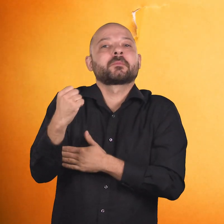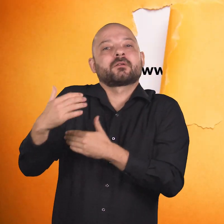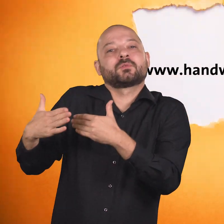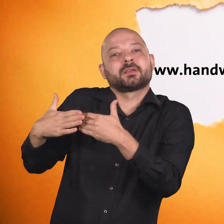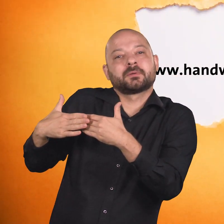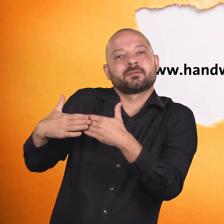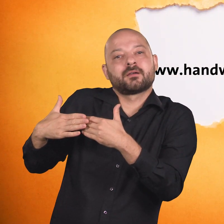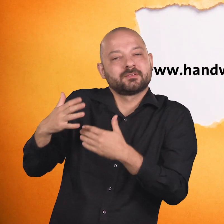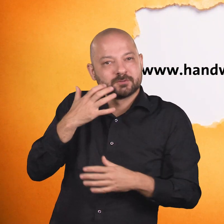Ihre Handwerkskammern